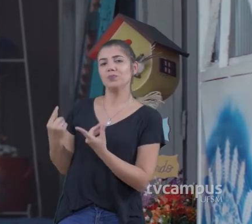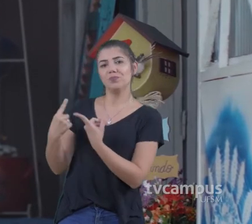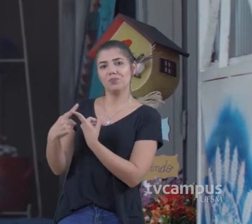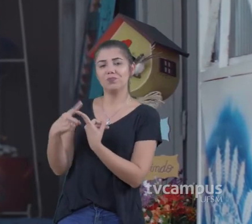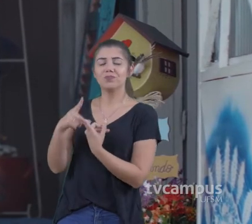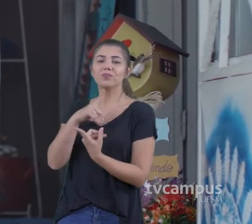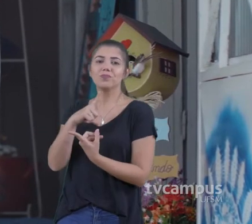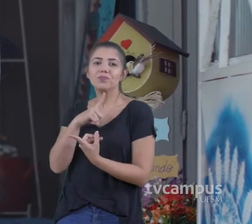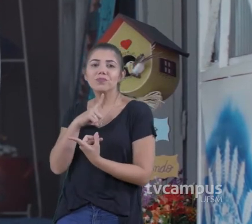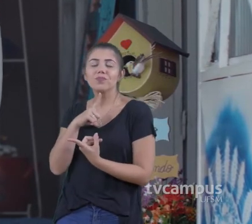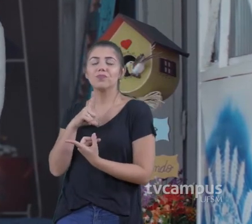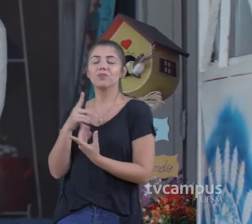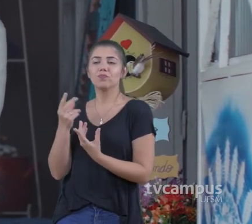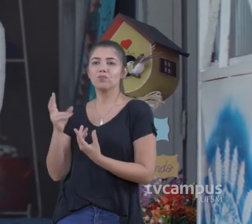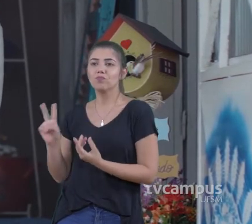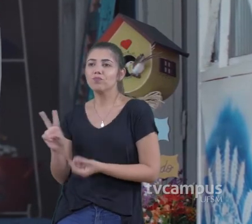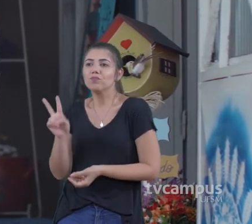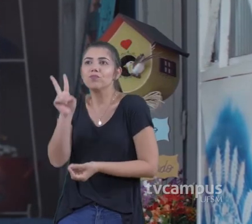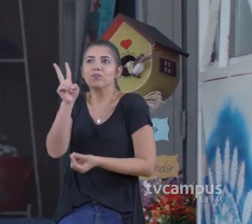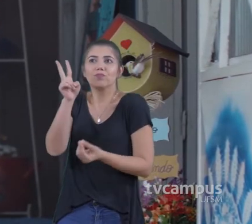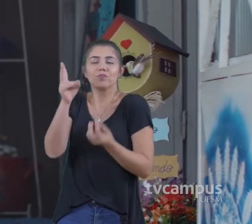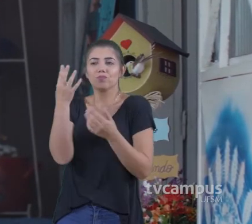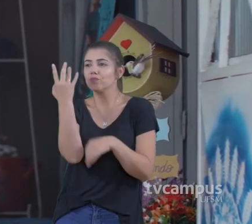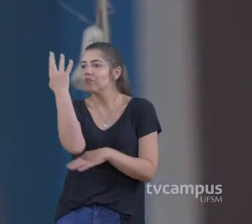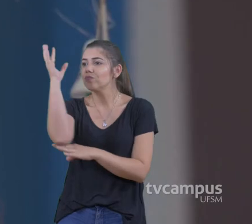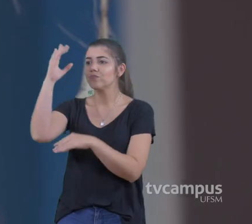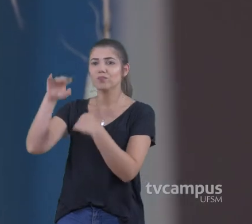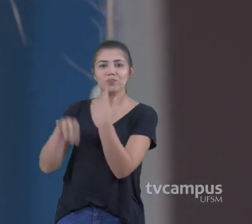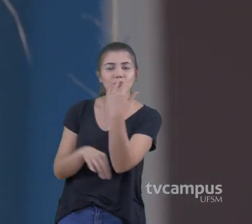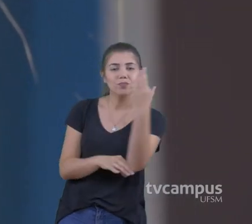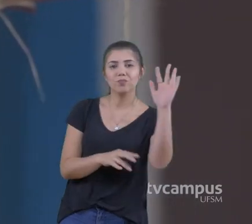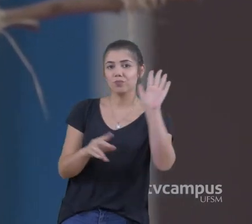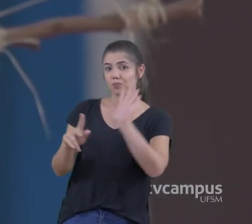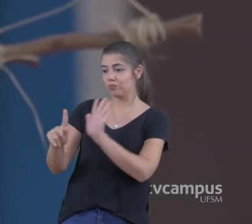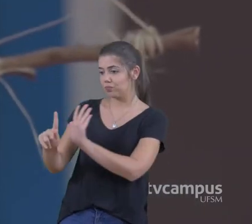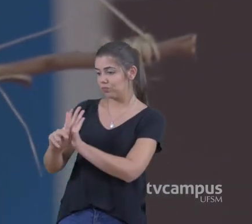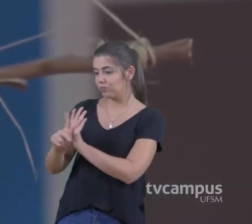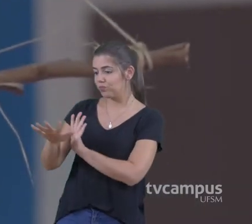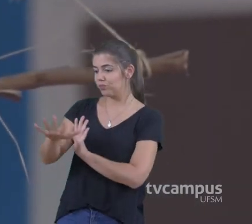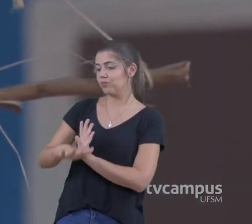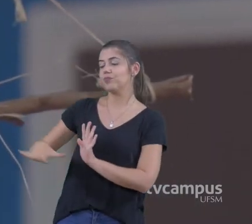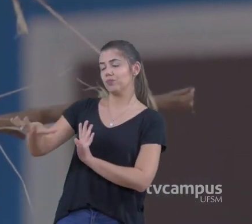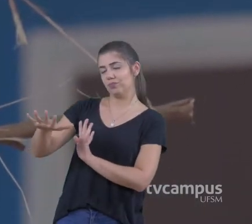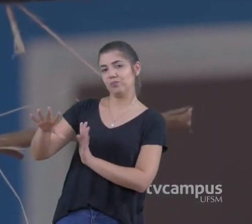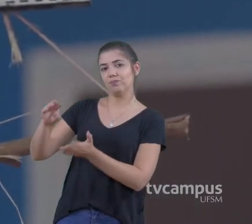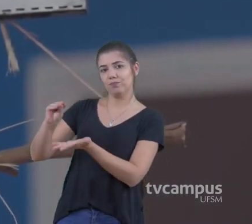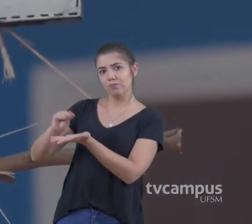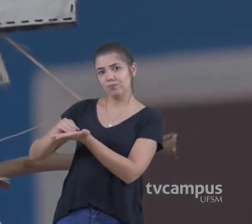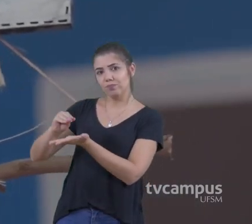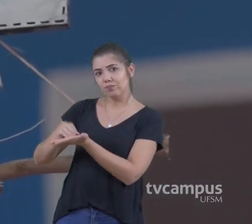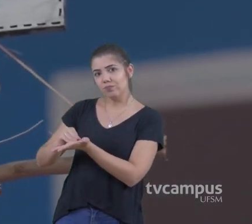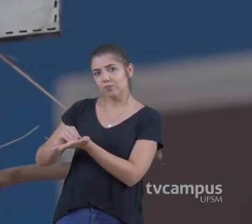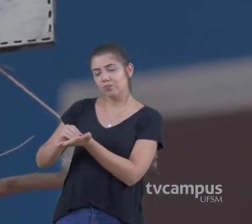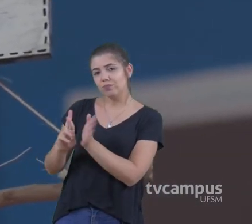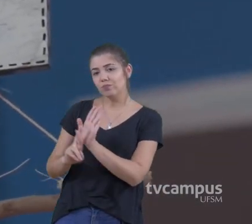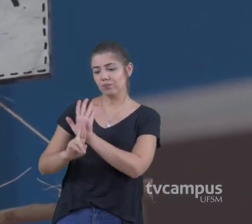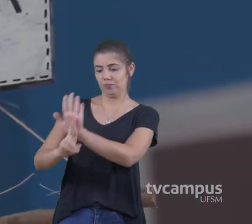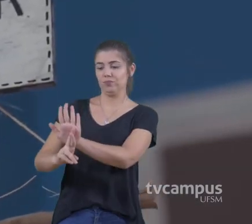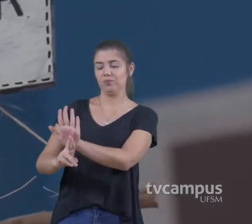Uma biodiversidade Uma geodiversidade Intrínseca do município E faltava alguma coisa Que representasse isso Então o meu doutorado